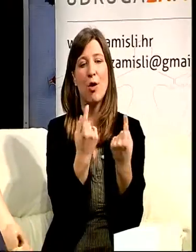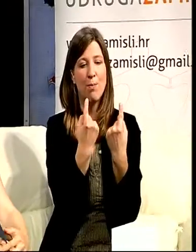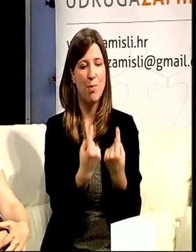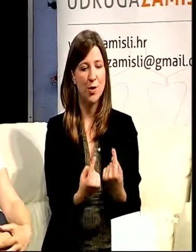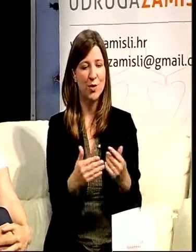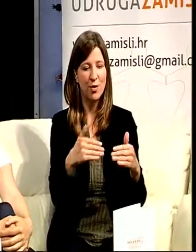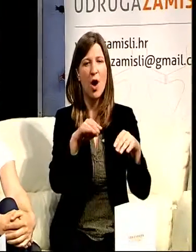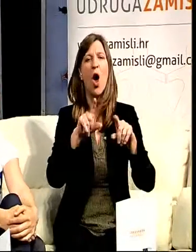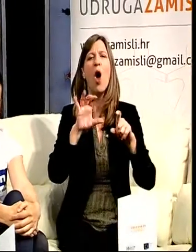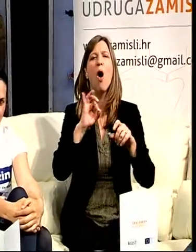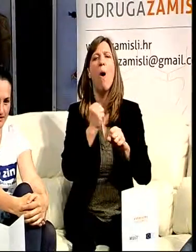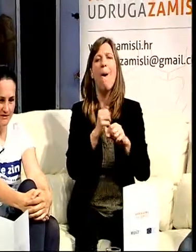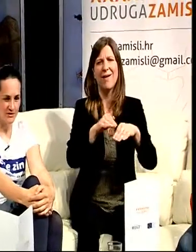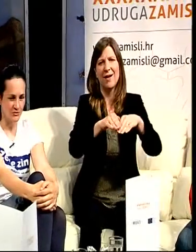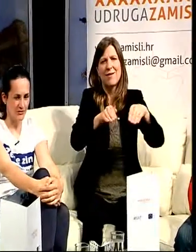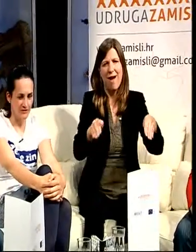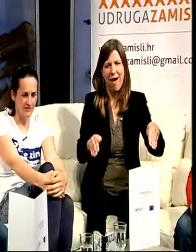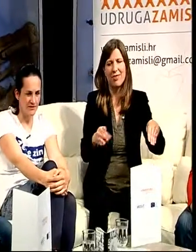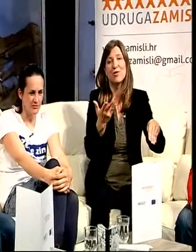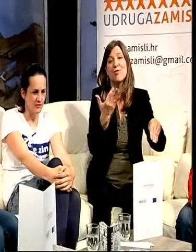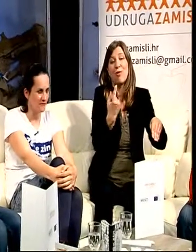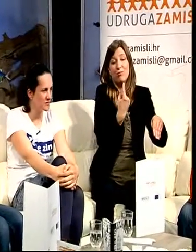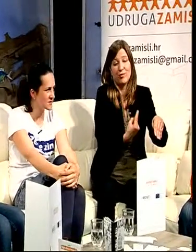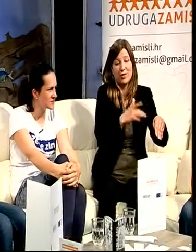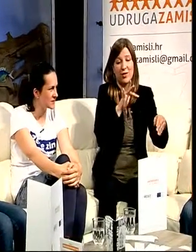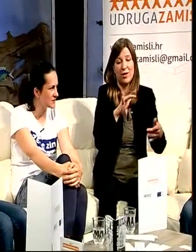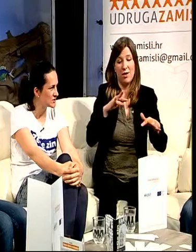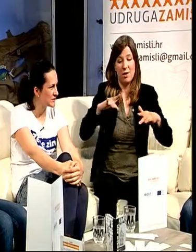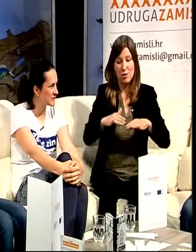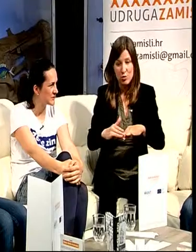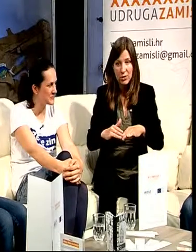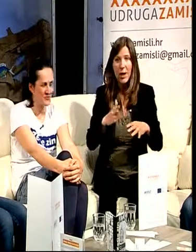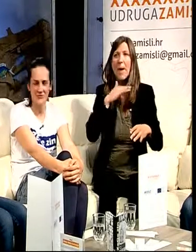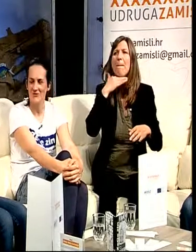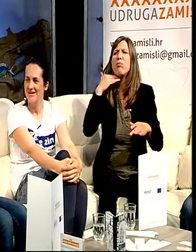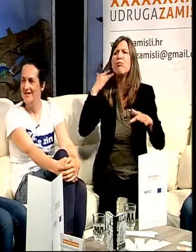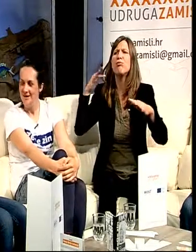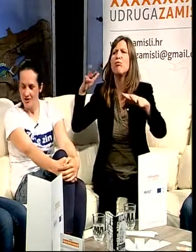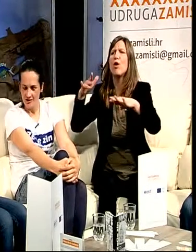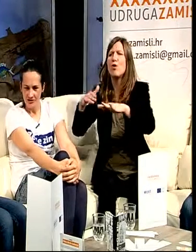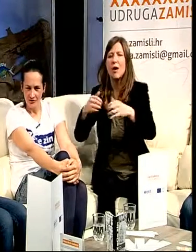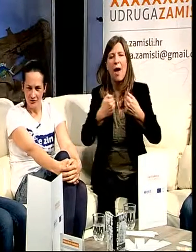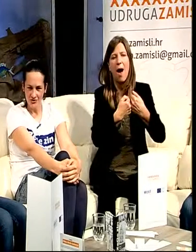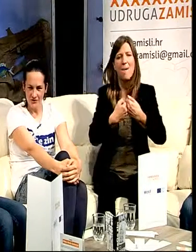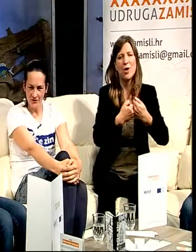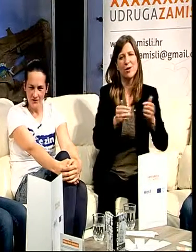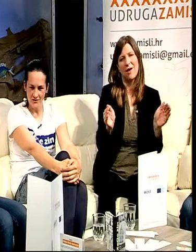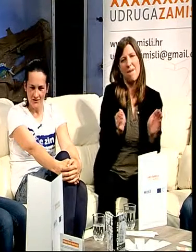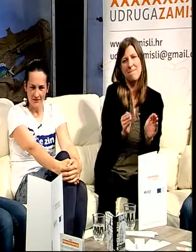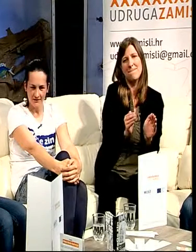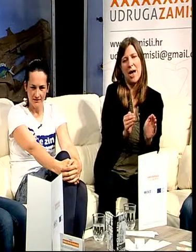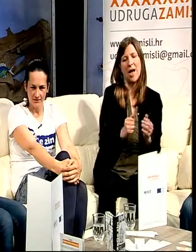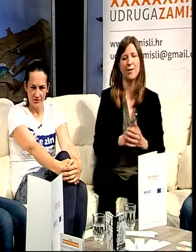metara na koji se može smijestiti jedan zaposlenik što je, evo sad se suočavam, jer nas ima previše, premalo je prostora. Ono što nas